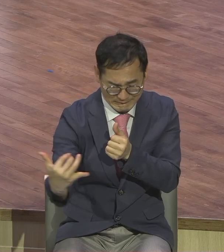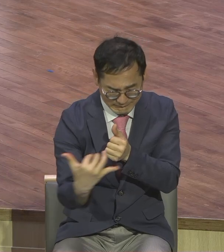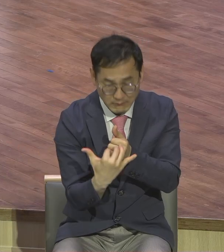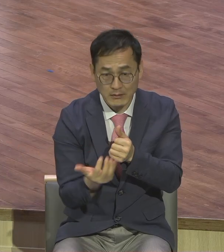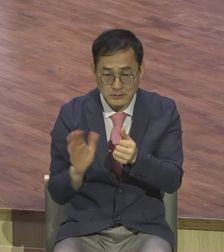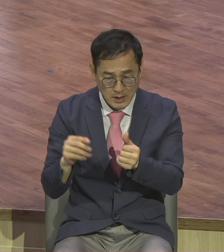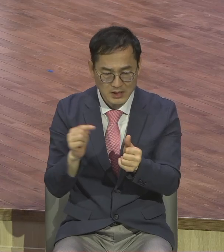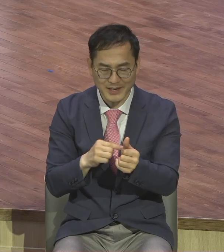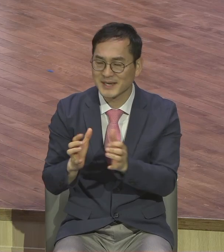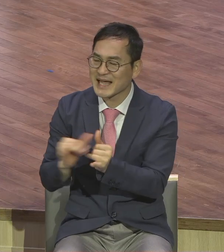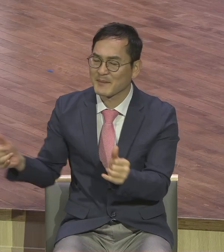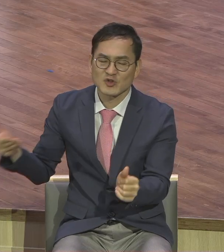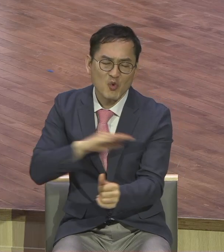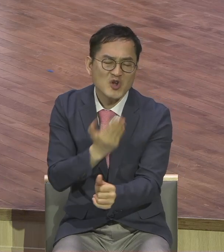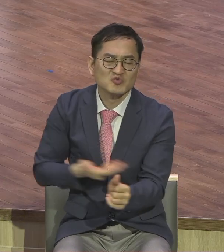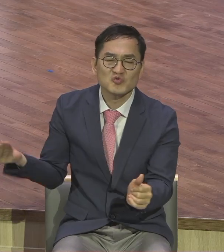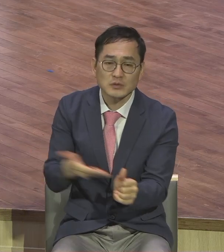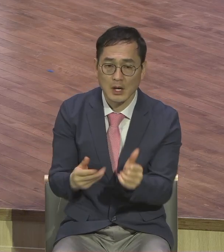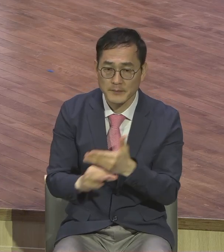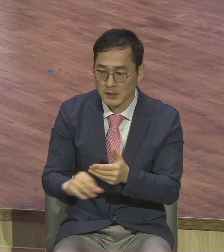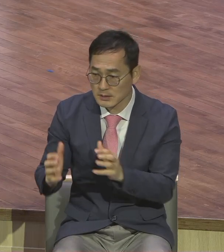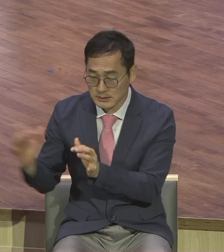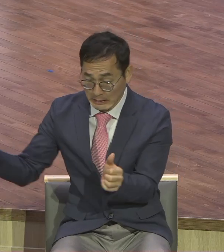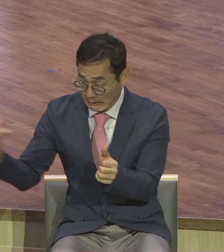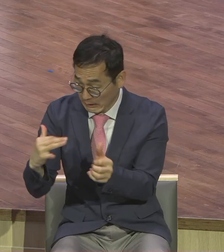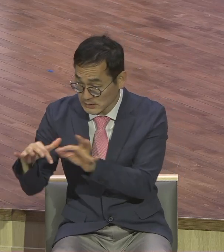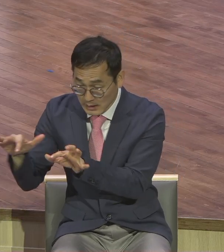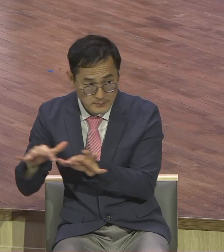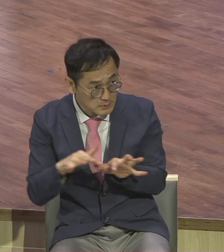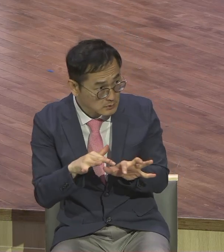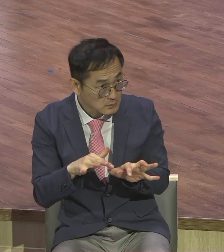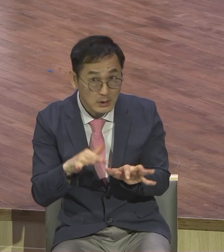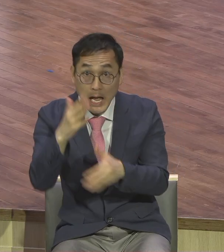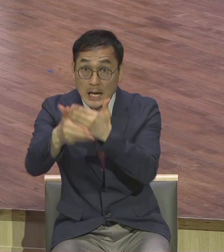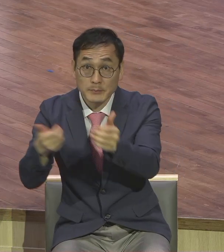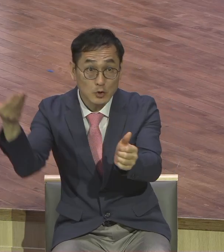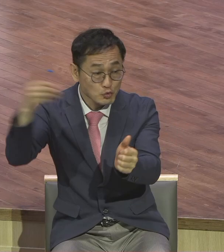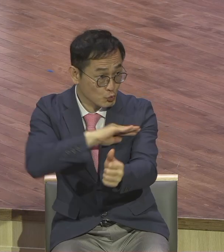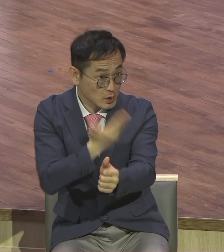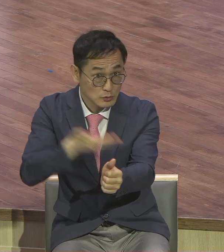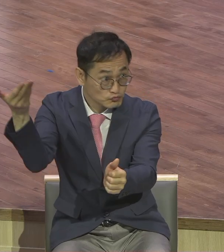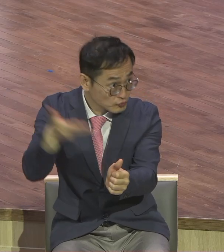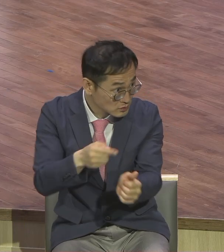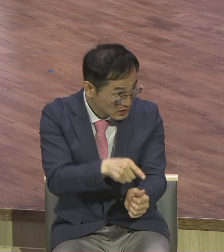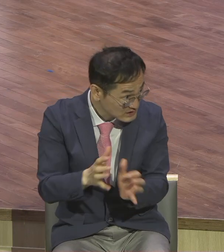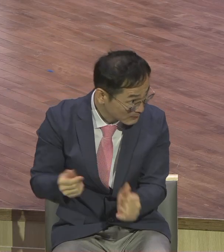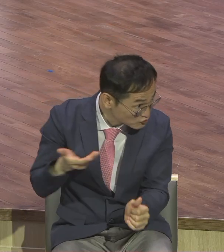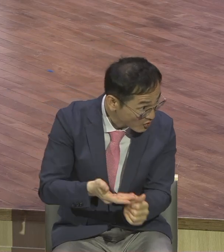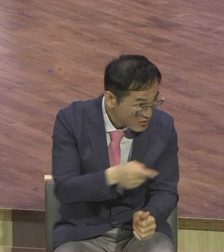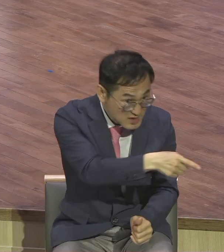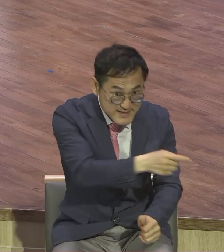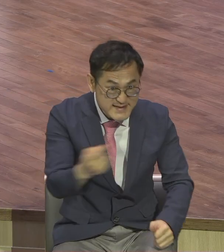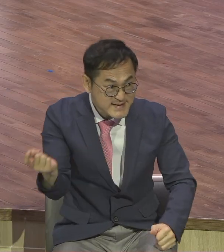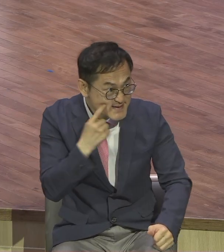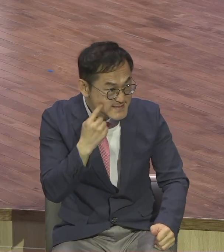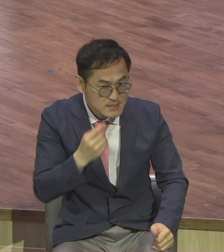하나님의 하나님의 선지자로 알고 있는 이스라엘 백성들이에요. 그러니까 뭐요? 이러지도 저러지도